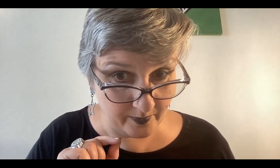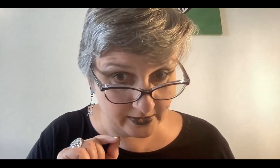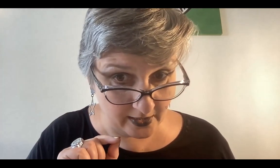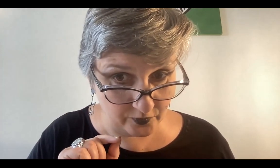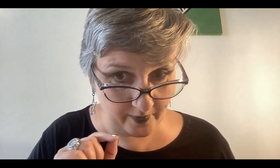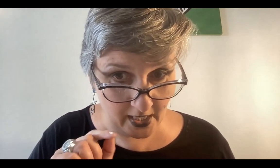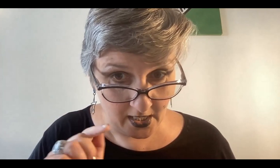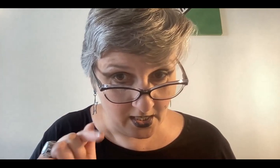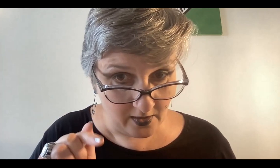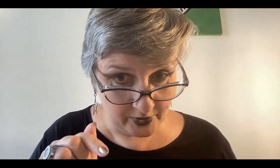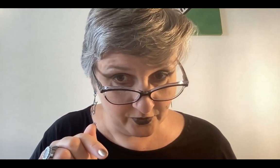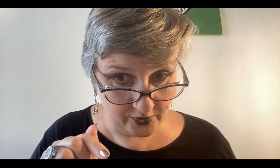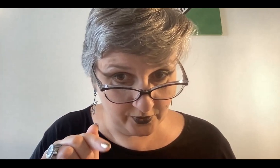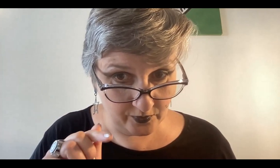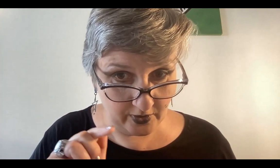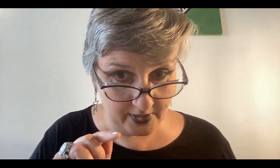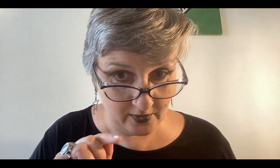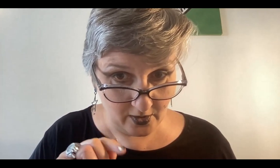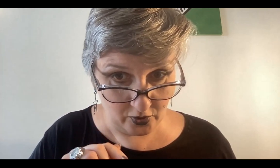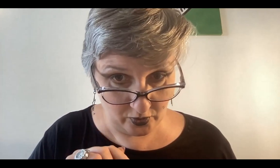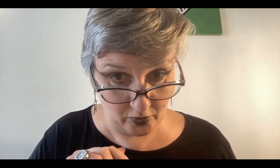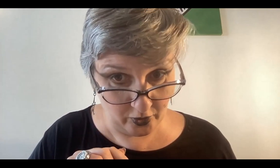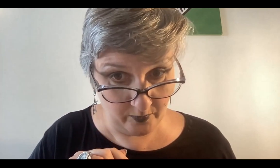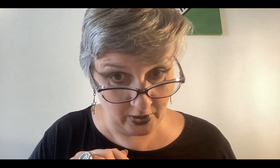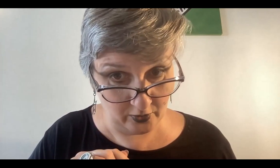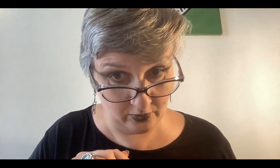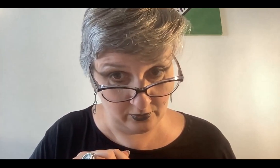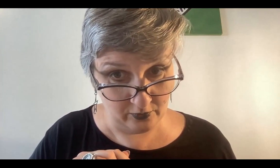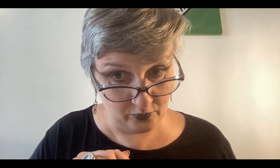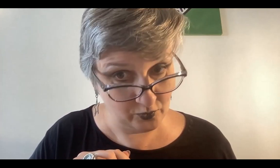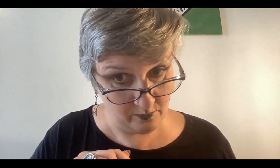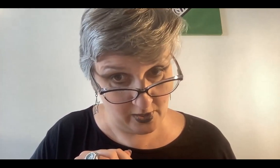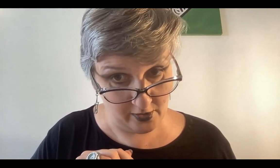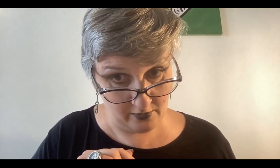despertarlo todavía. Pero si no te suscribís, te lo despierto. Soy Maya.